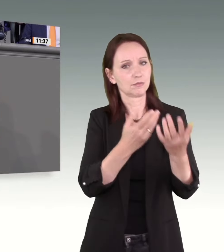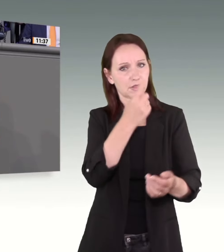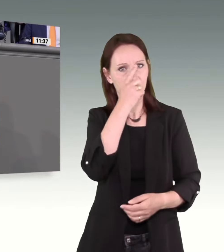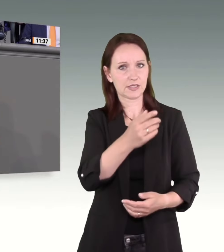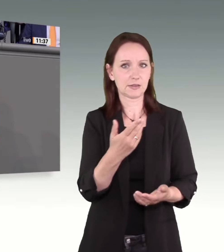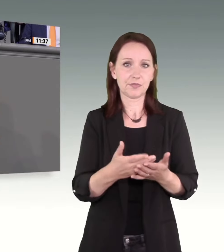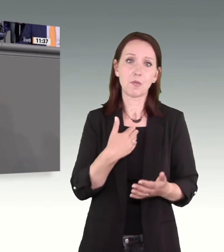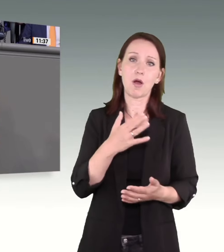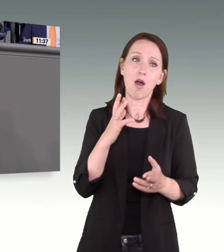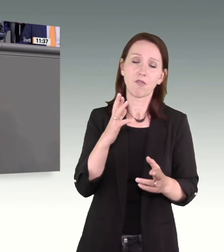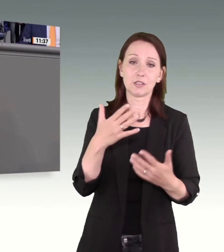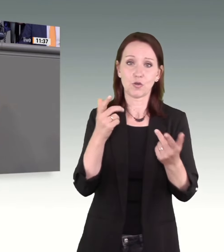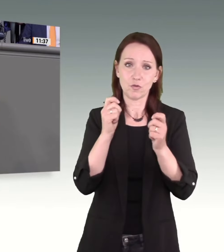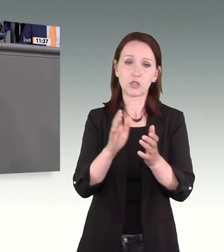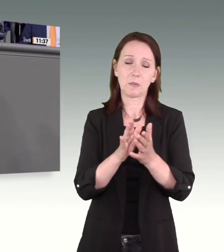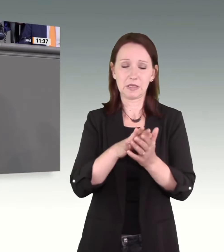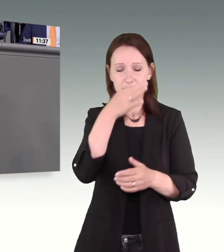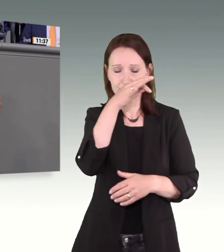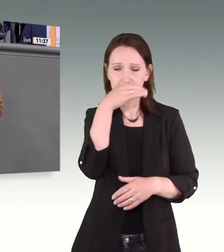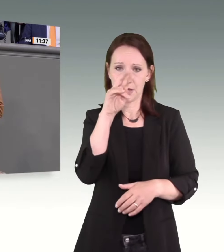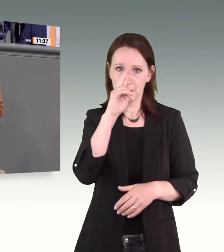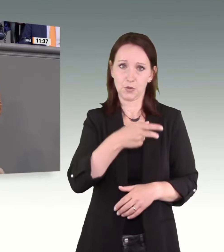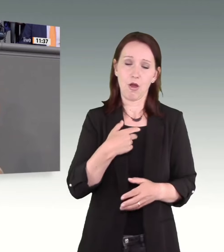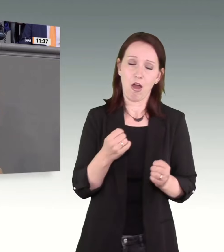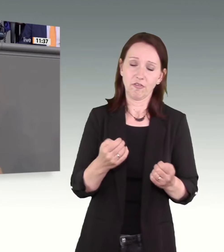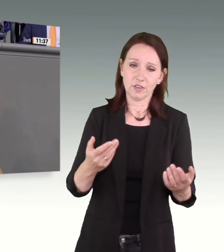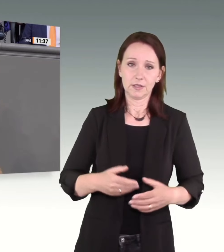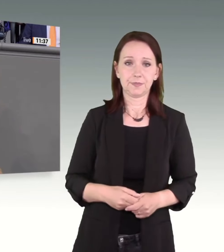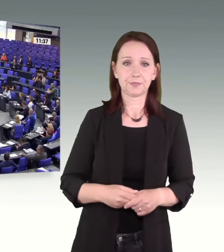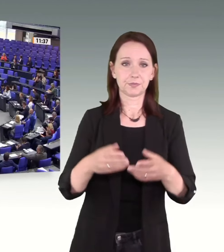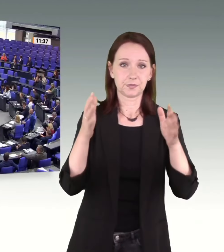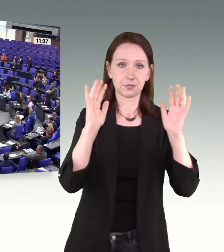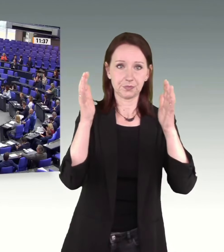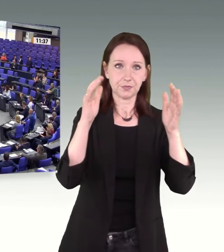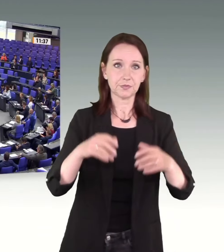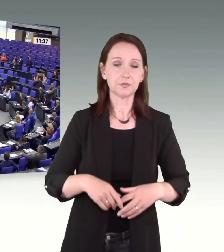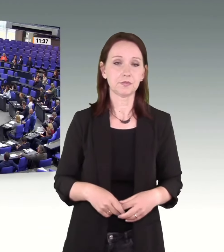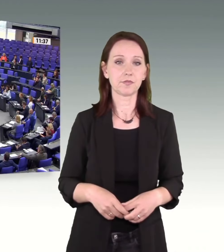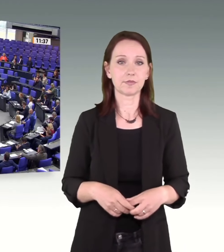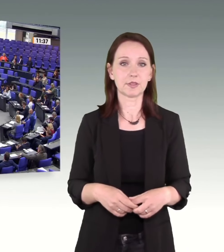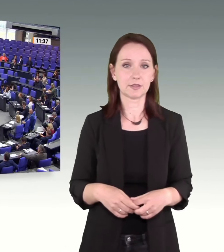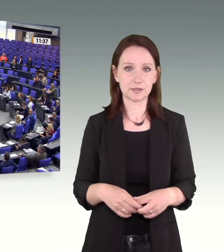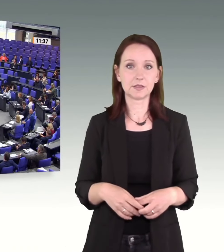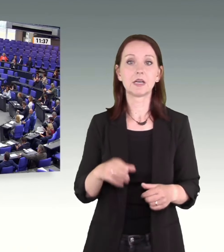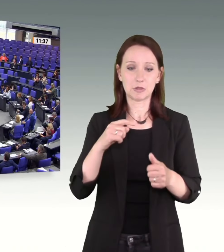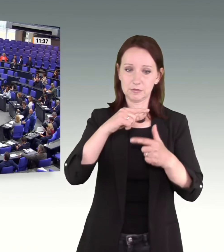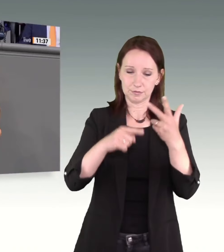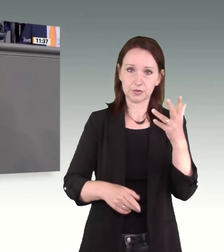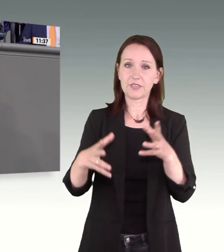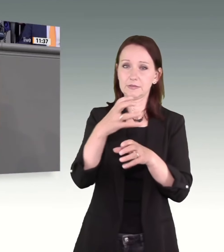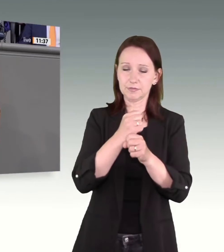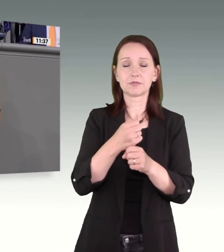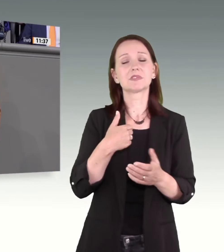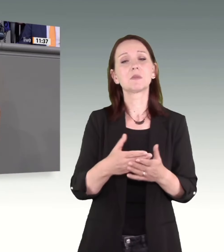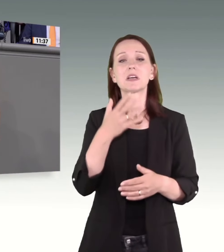auch mal eine Einigkeit erzielen können. Und wenn ich das sozusagen zusammenbinden darf, dann würde ich mir wünschen, dass wir mit weniger